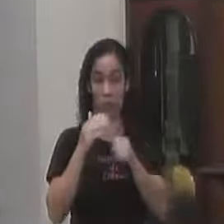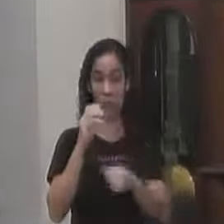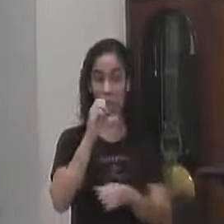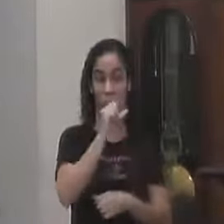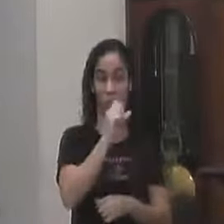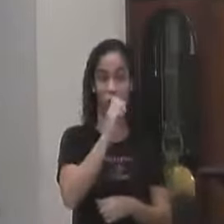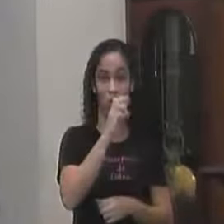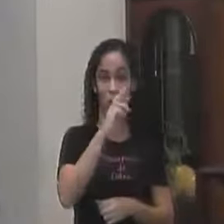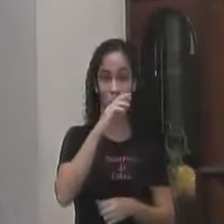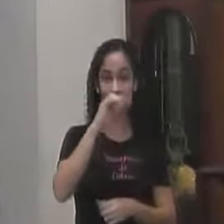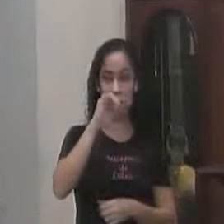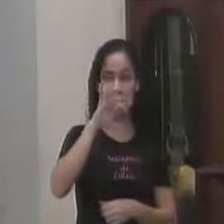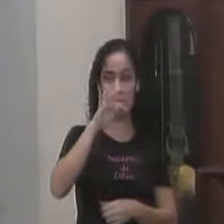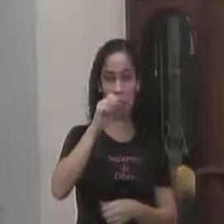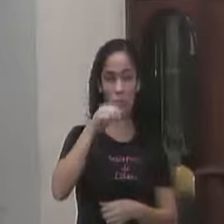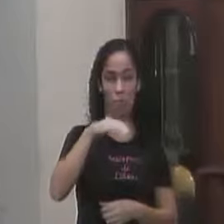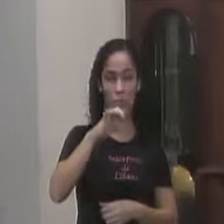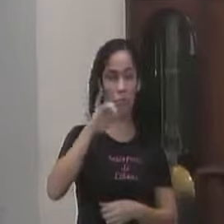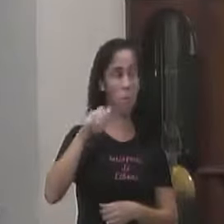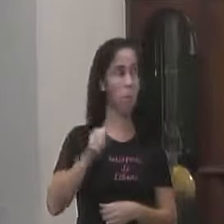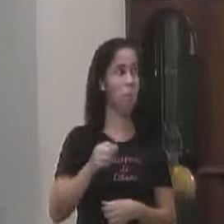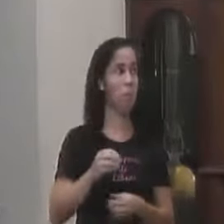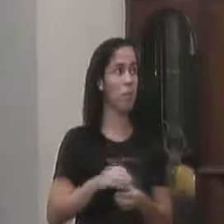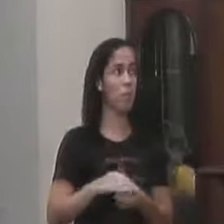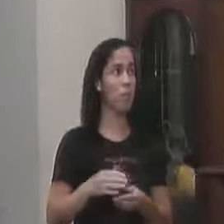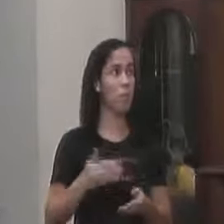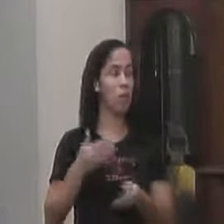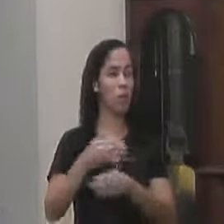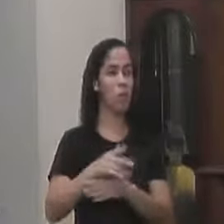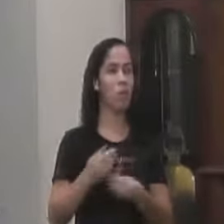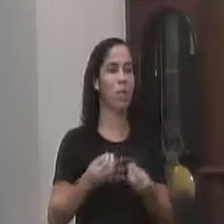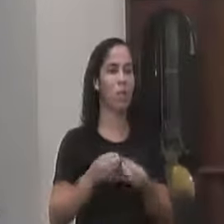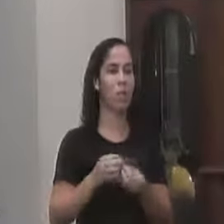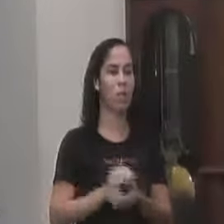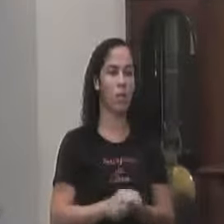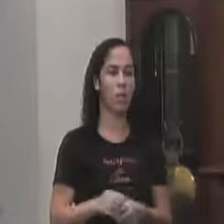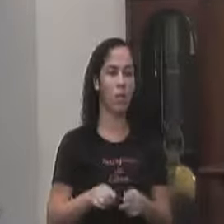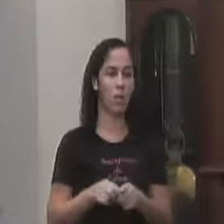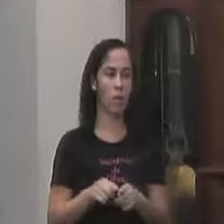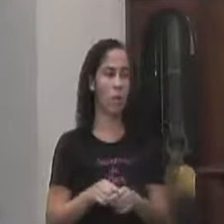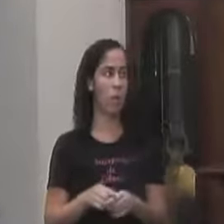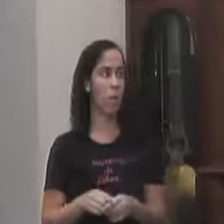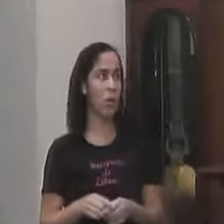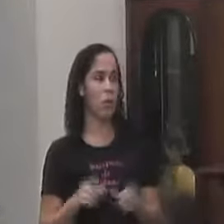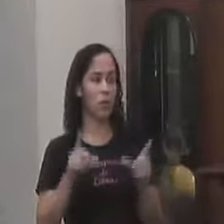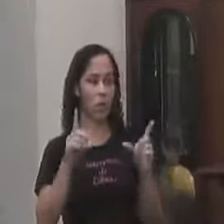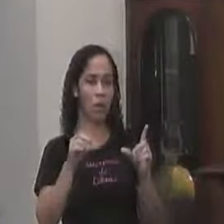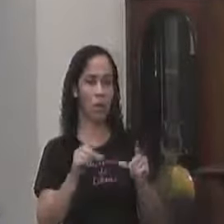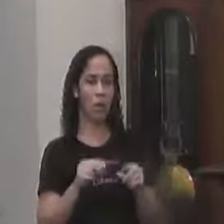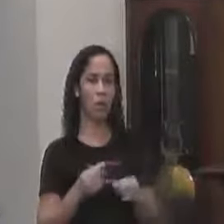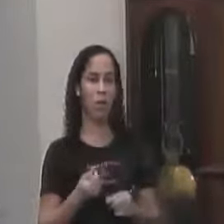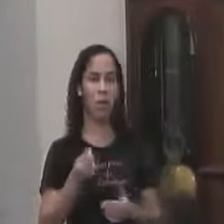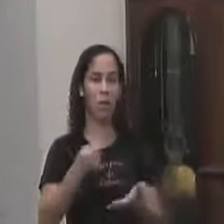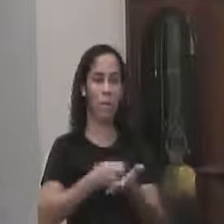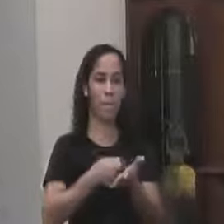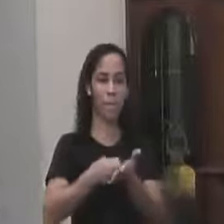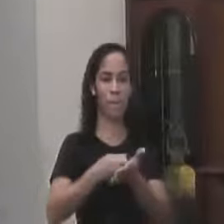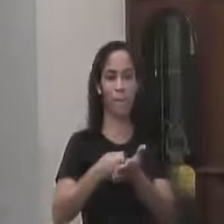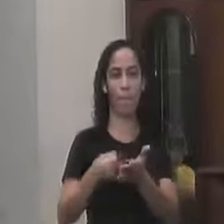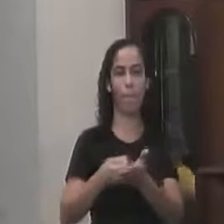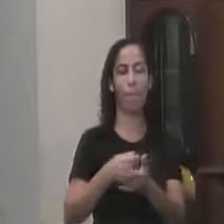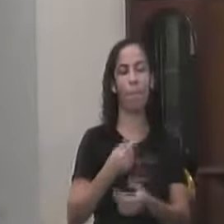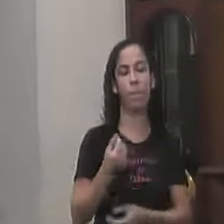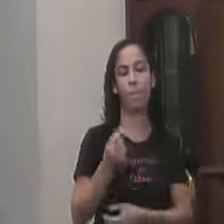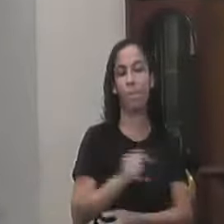Passar Pela rodoviária Do distrito Né E assim Como Uma redução Na passagem Também No valor Da